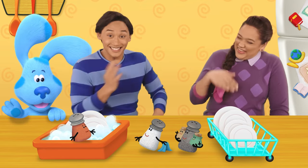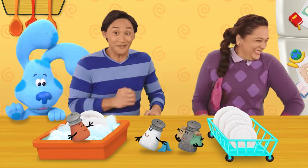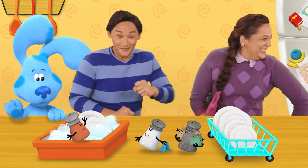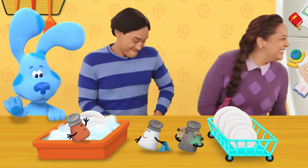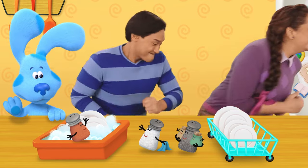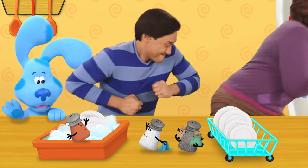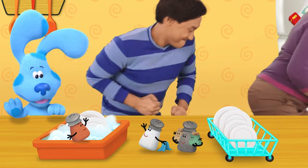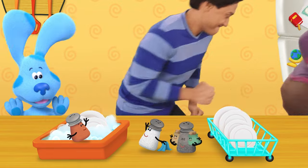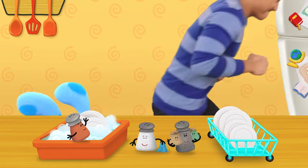¡Vamos!